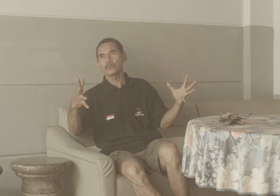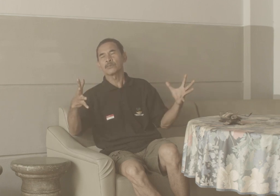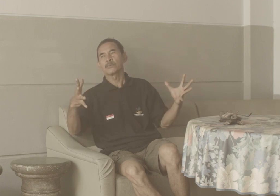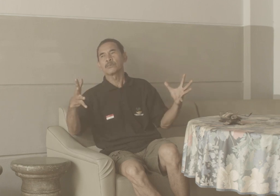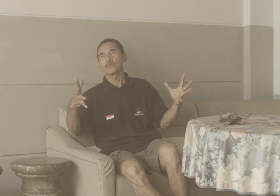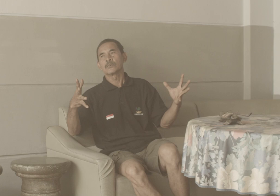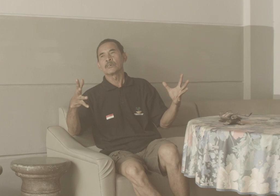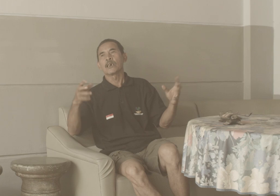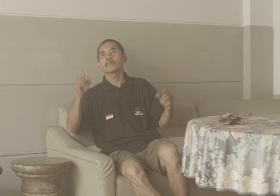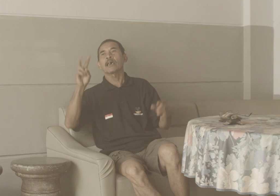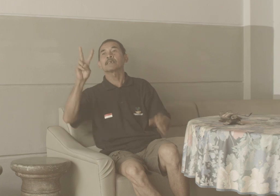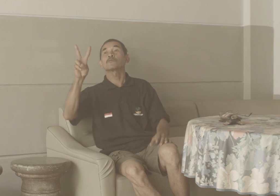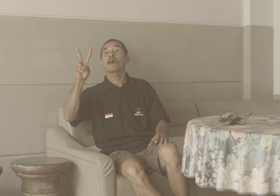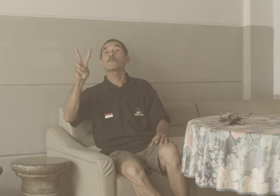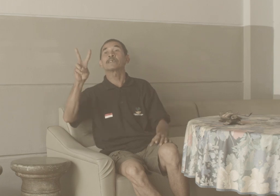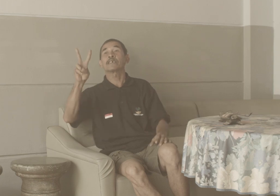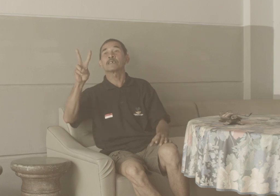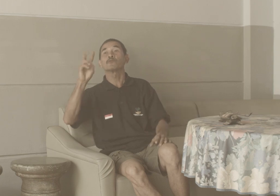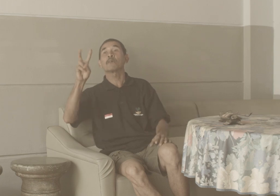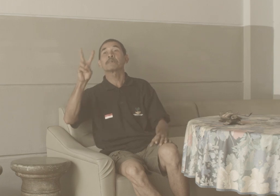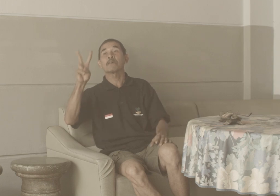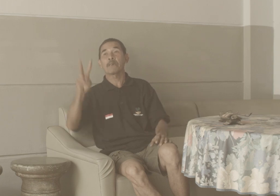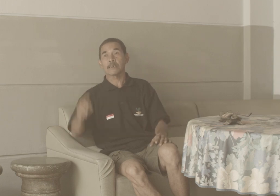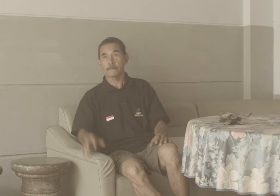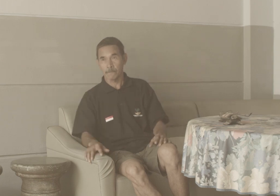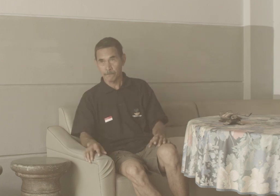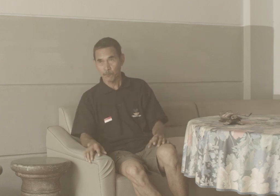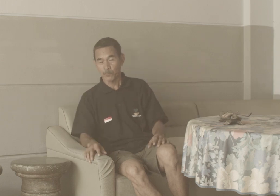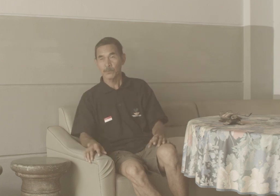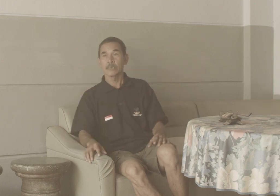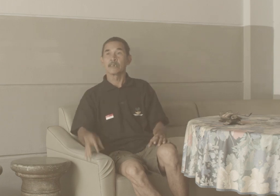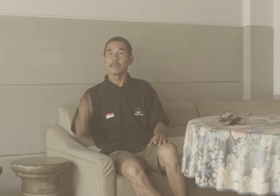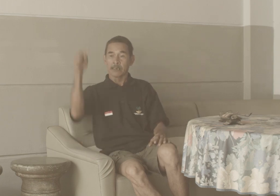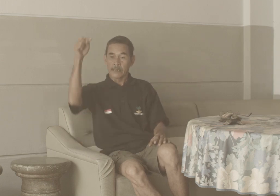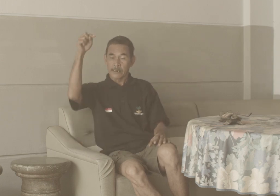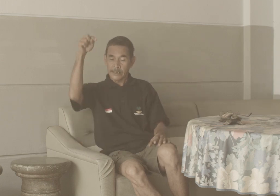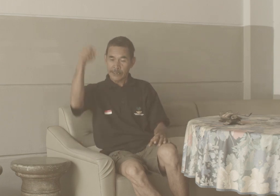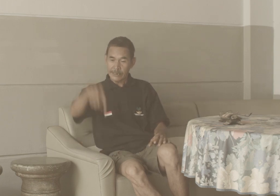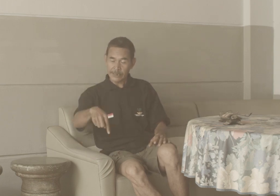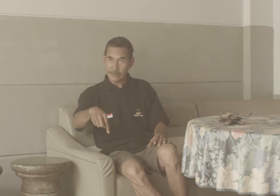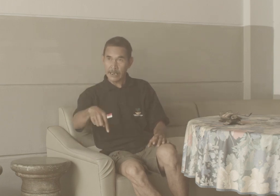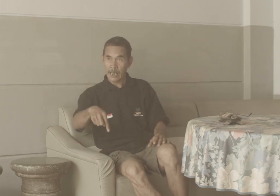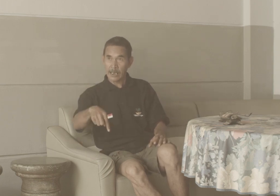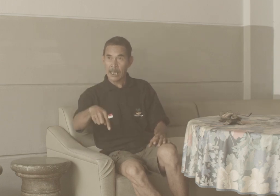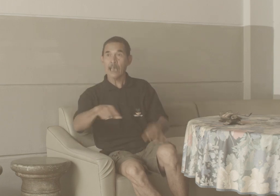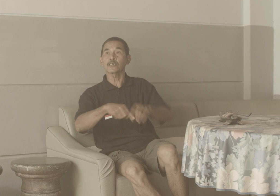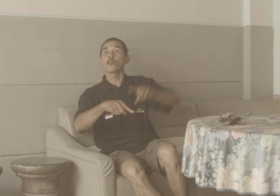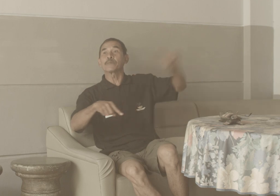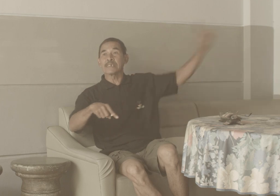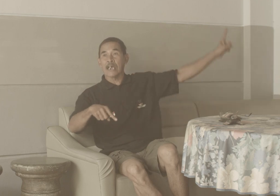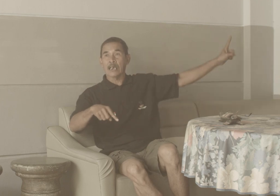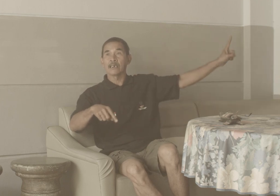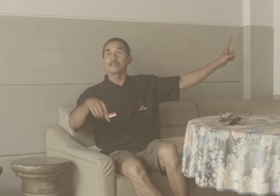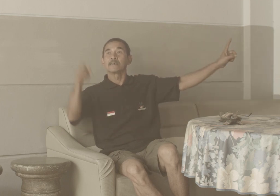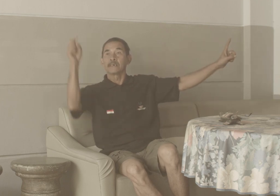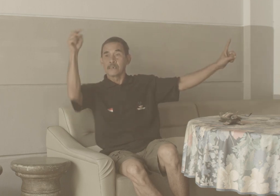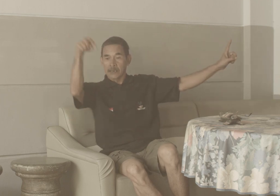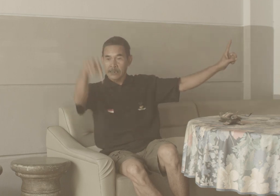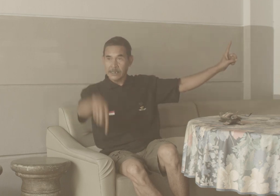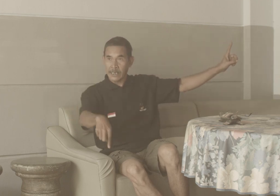Hanya ada Dua opinion Dua pendapat Disini tinggal Atau pindah Stay